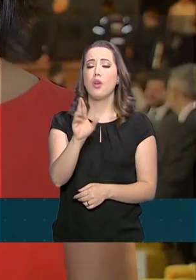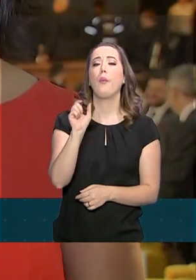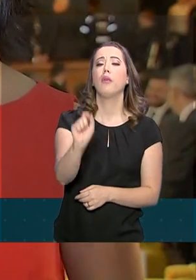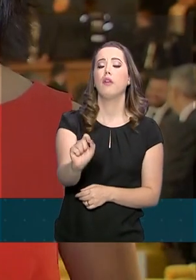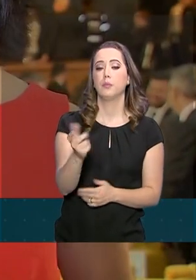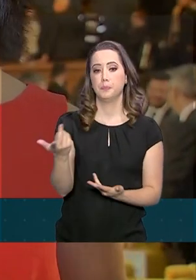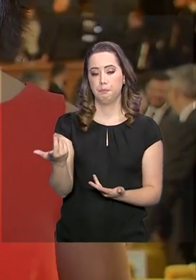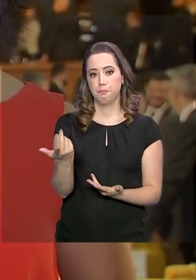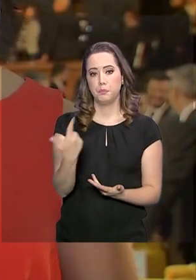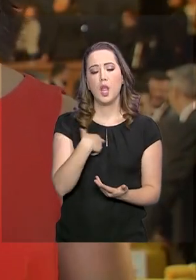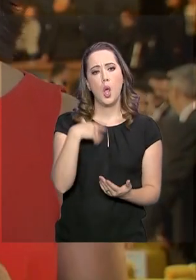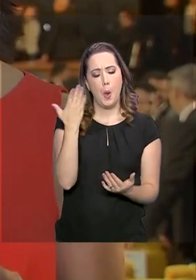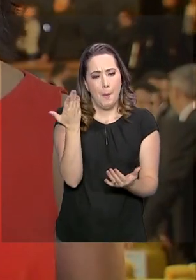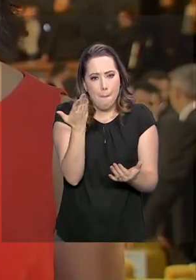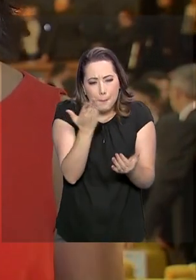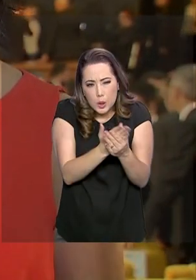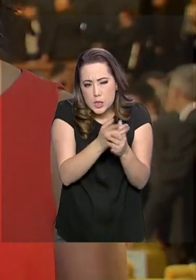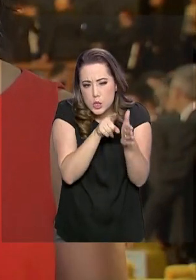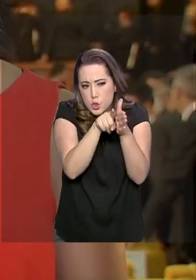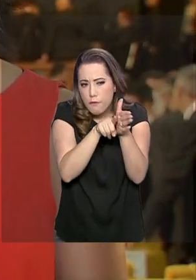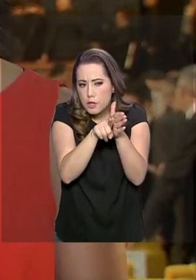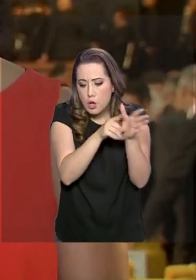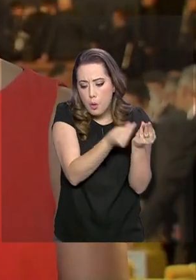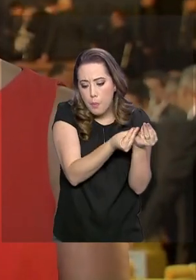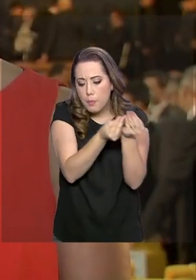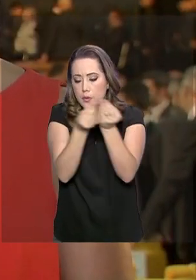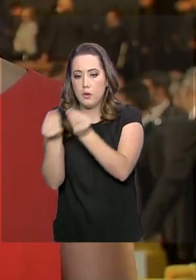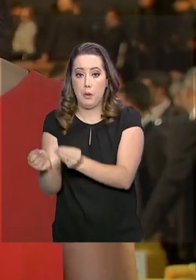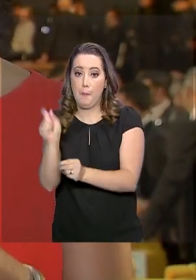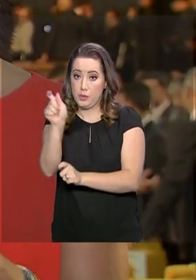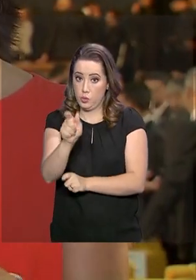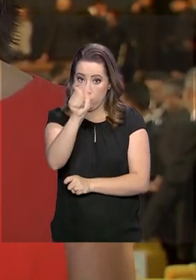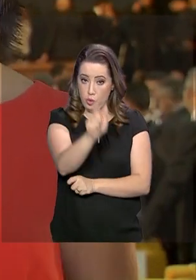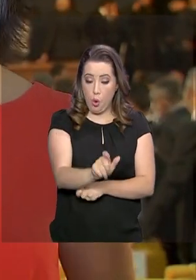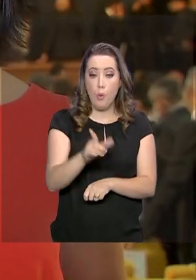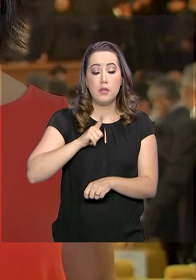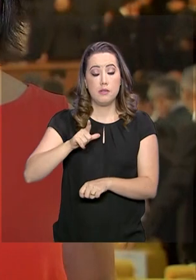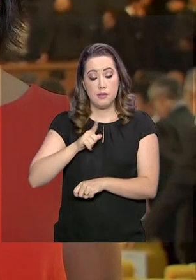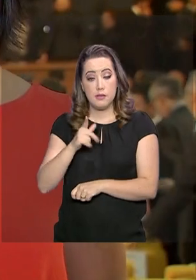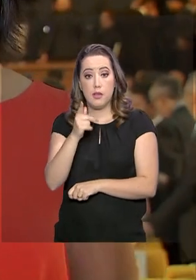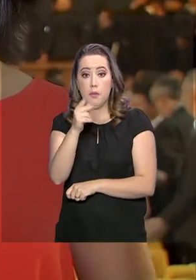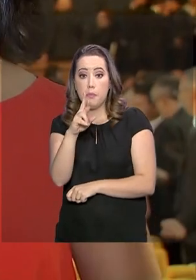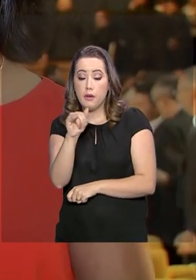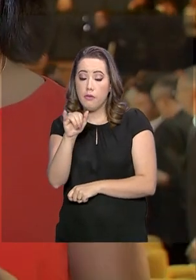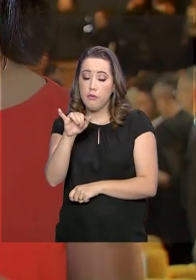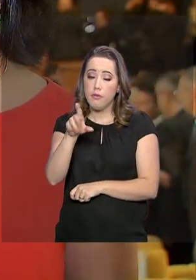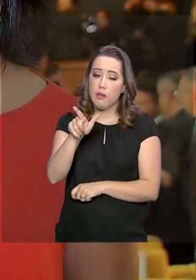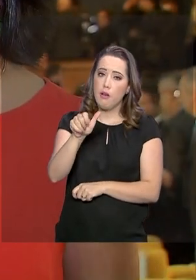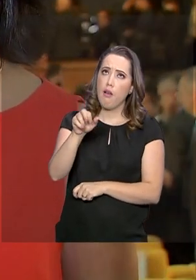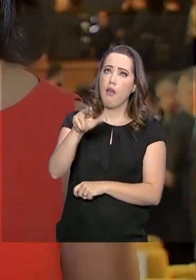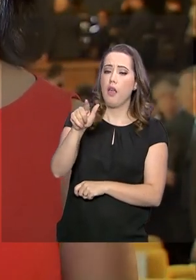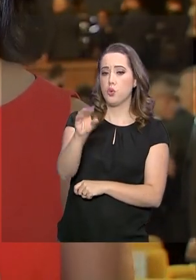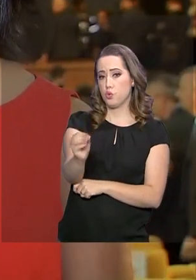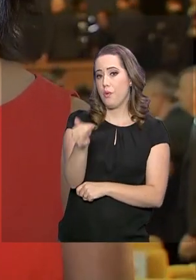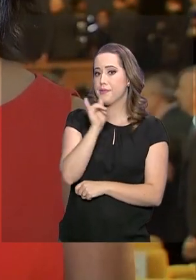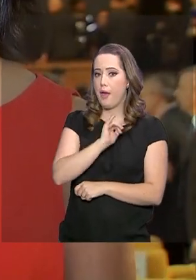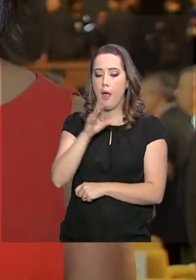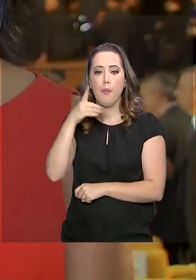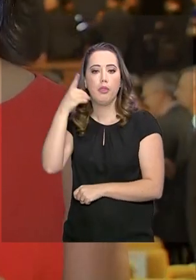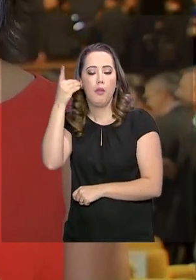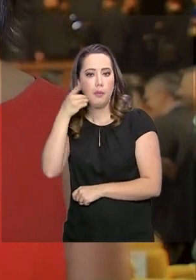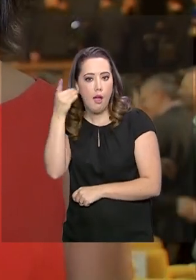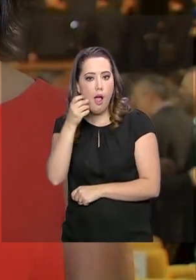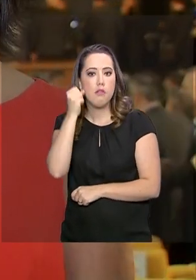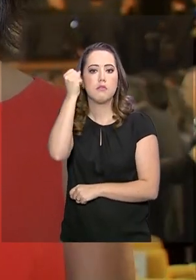de encaminhar pedidos de investigação contra agentes públicos com foro privilegiado, como deputados, senadores,